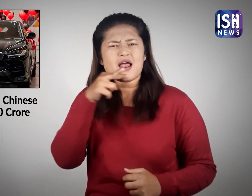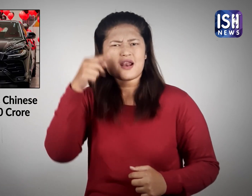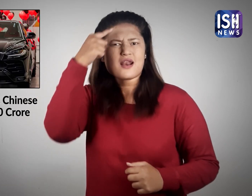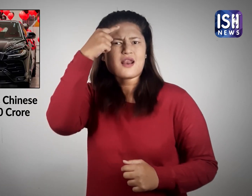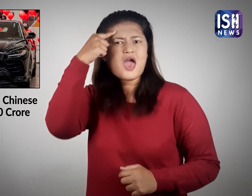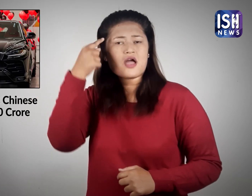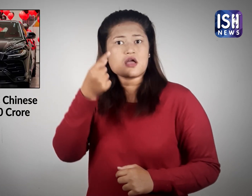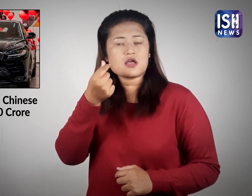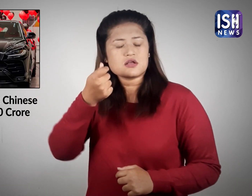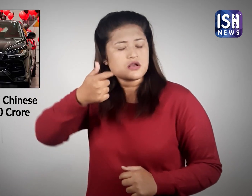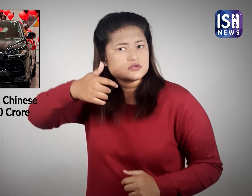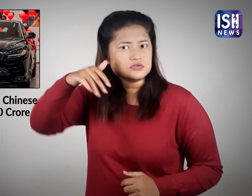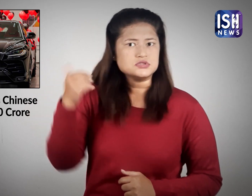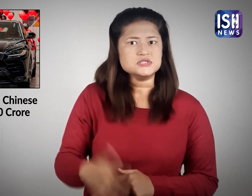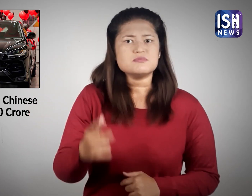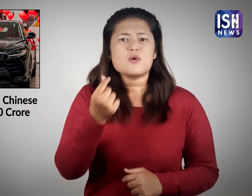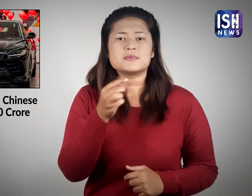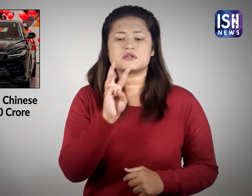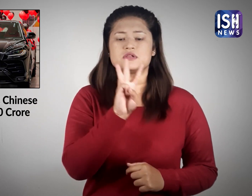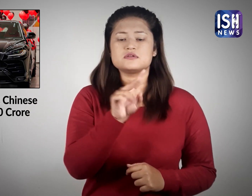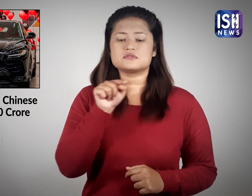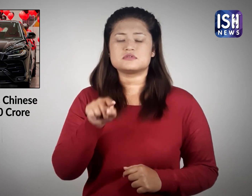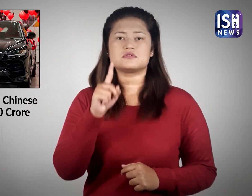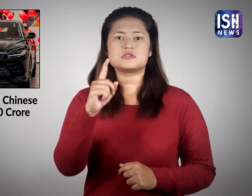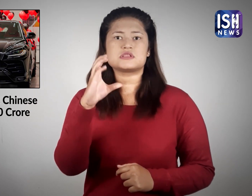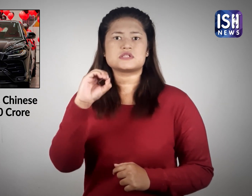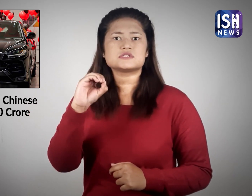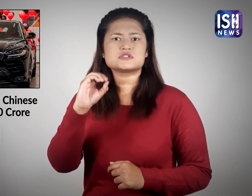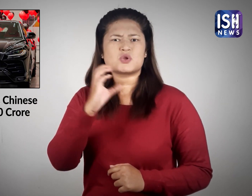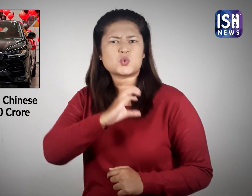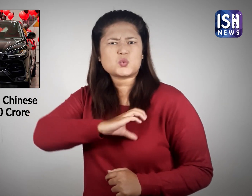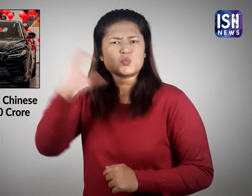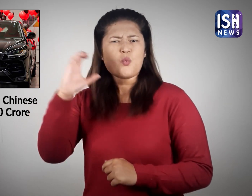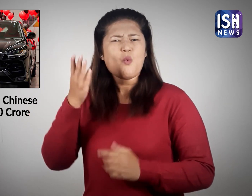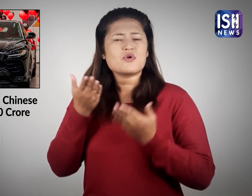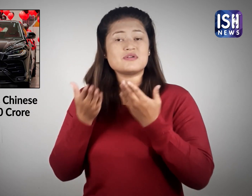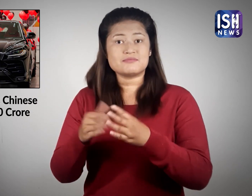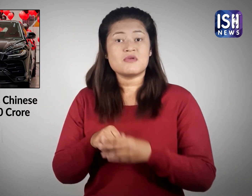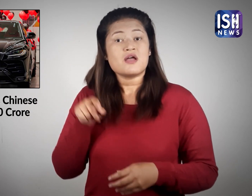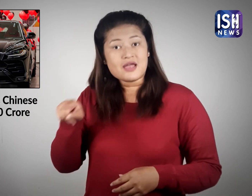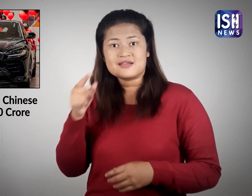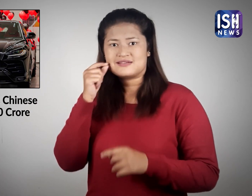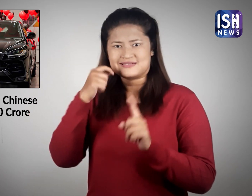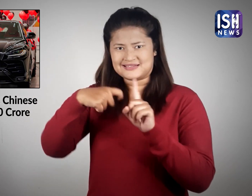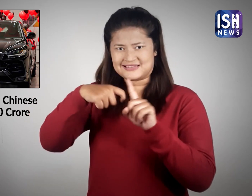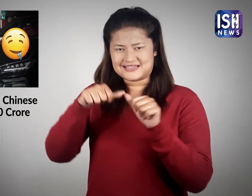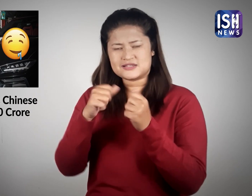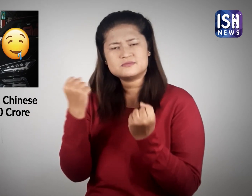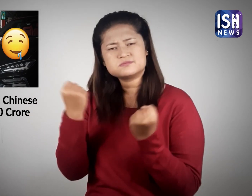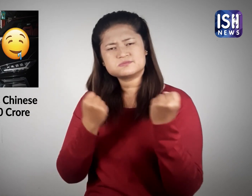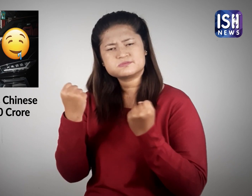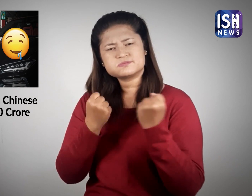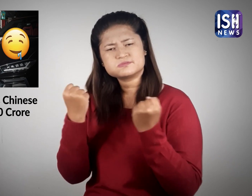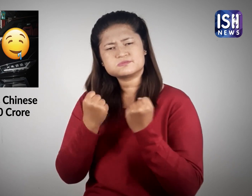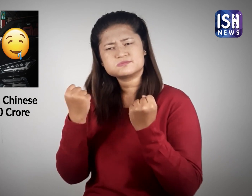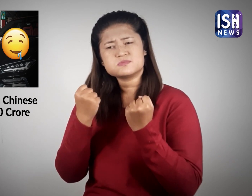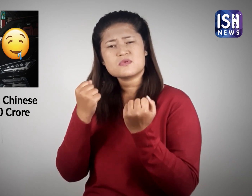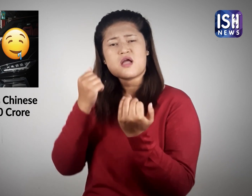जिसकी कीमत लगबग 3 करोट 10 लाग रुपे है उसमें घर लोट रहे थे वह सड़क किनारे चाइनीज फूद स्टॉल के